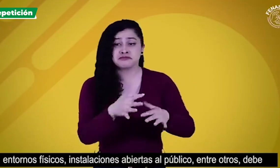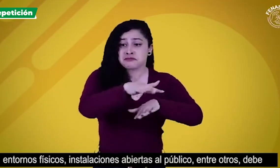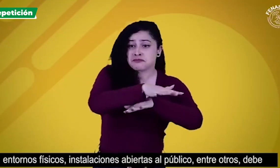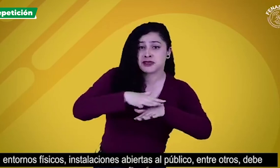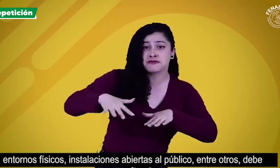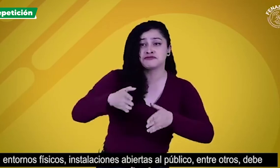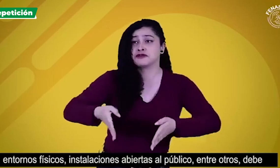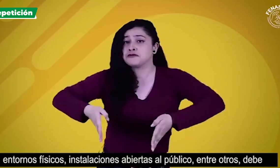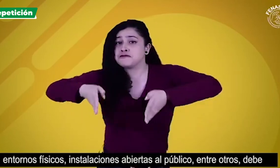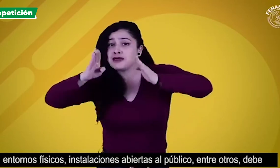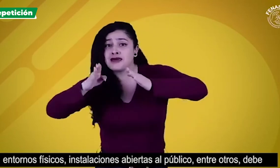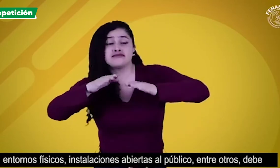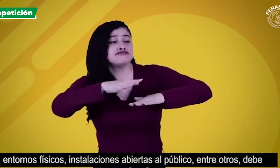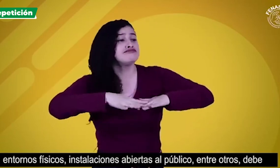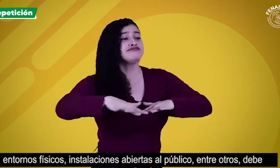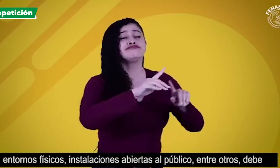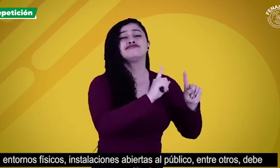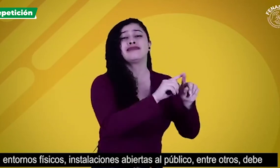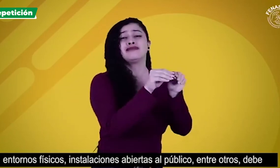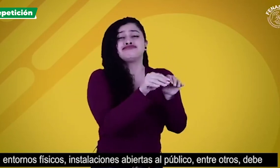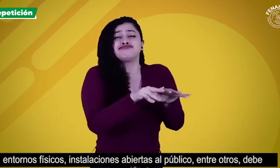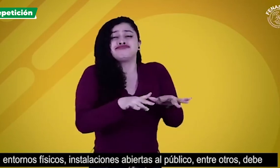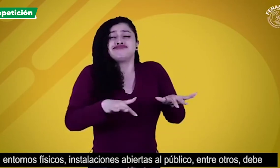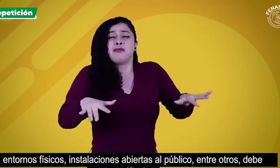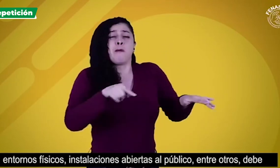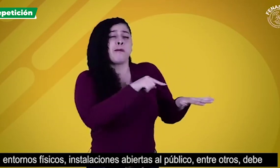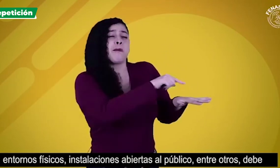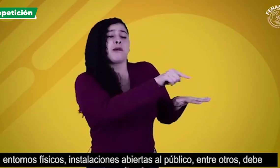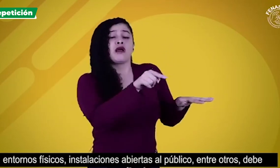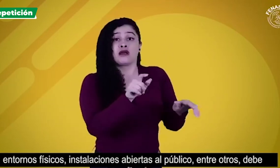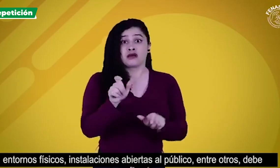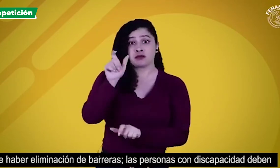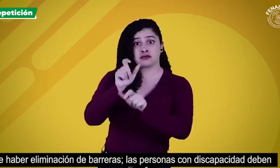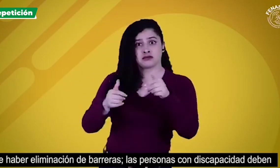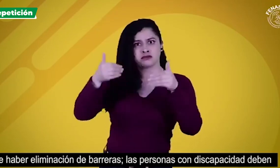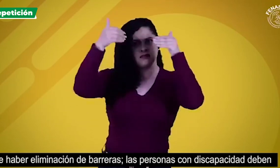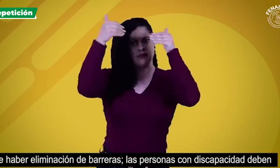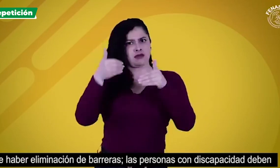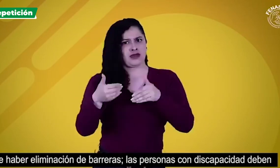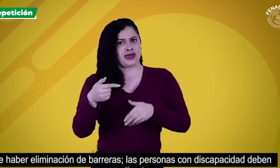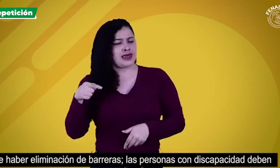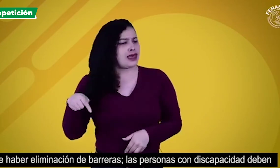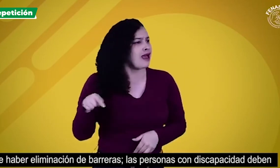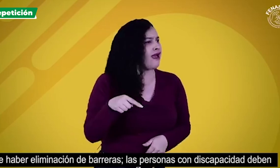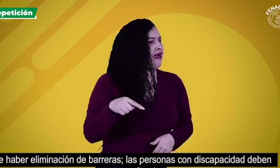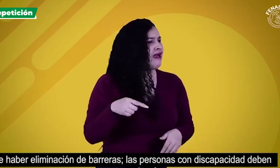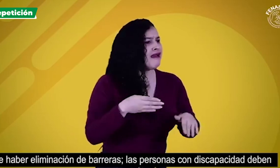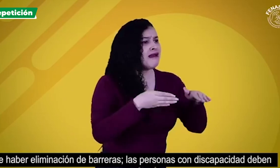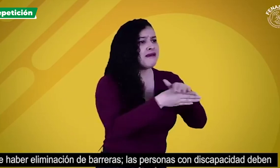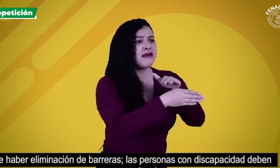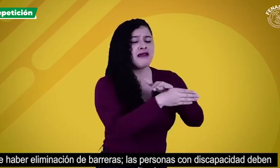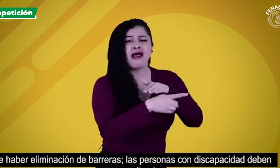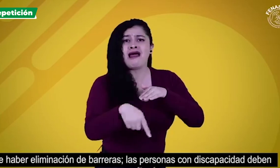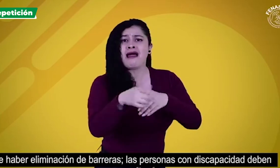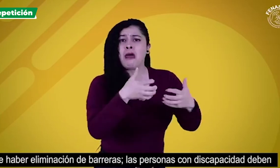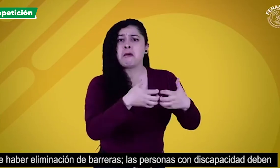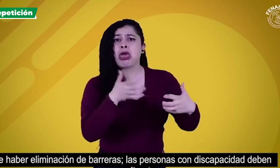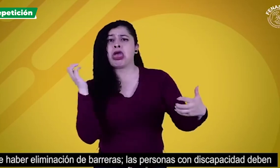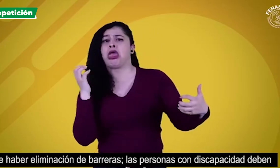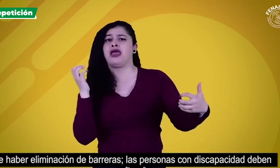educativo entornos físicos instalaciones abiertas al público entre otros debe haber eliminación de barreras las personas con